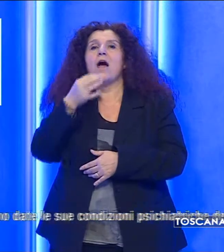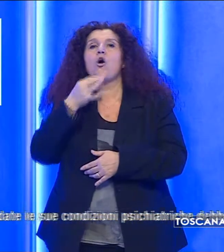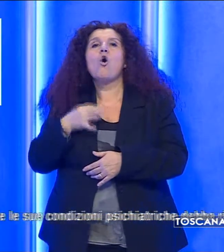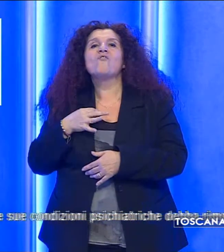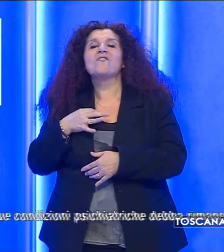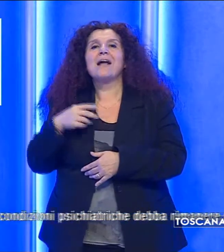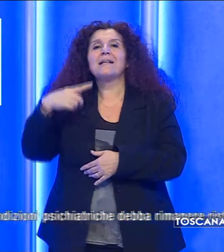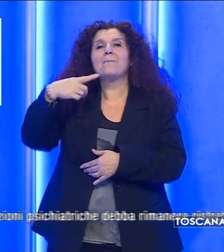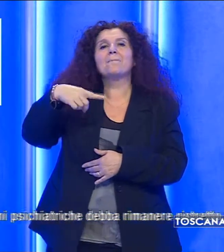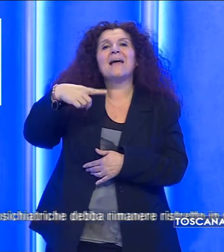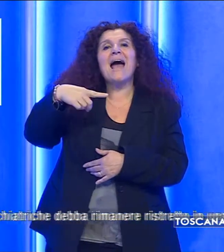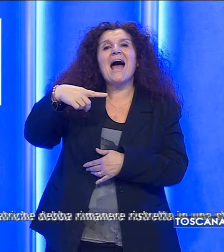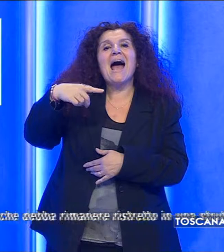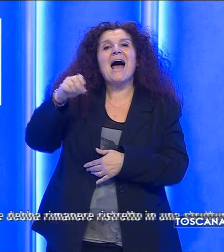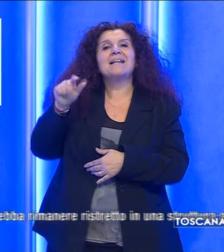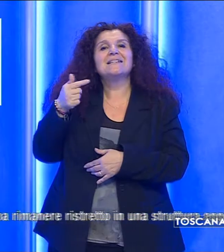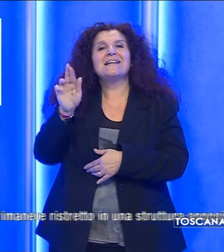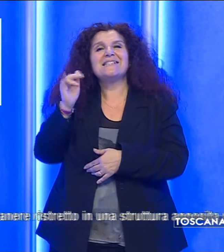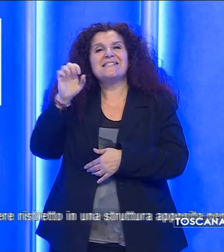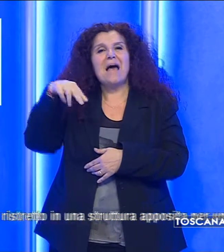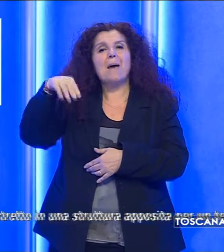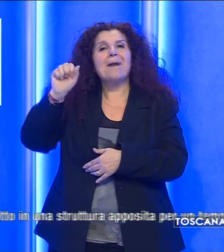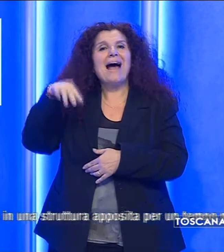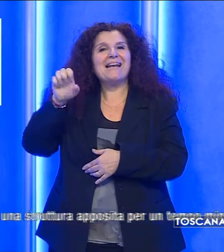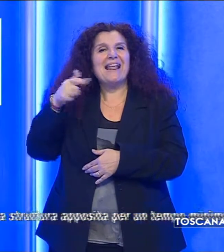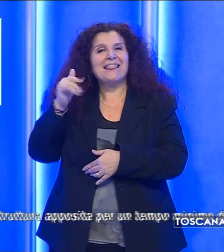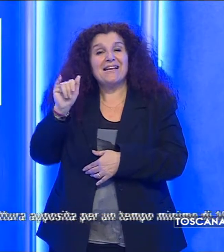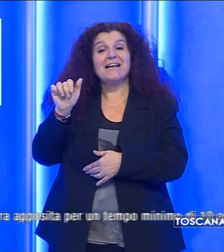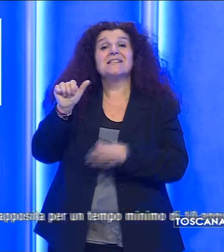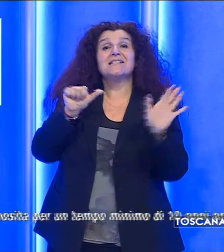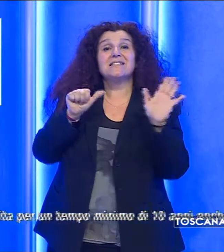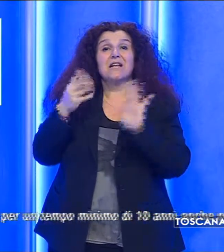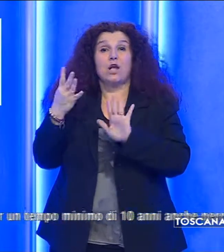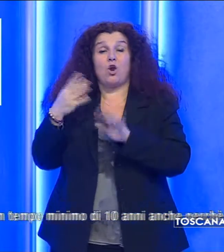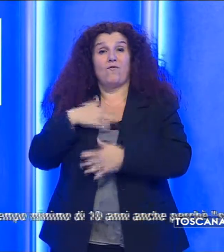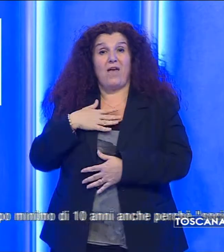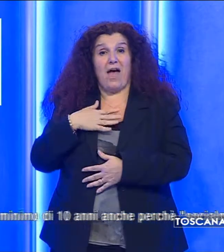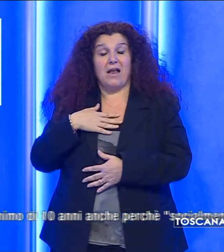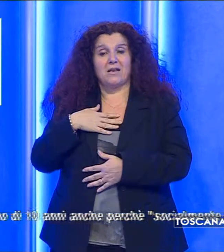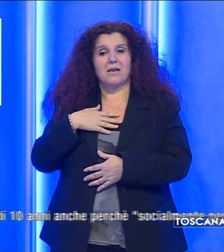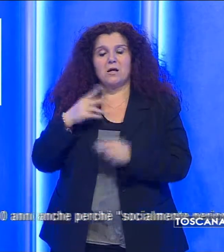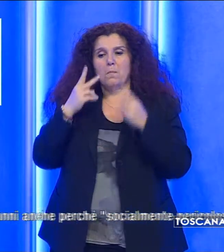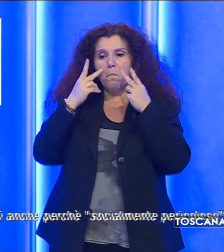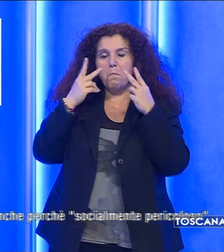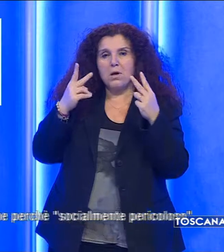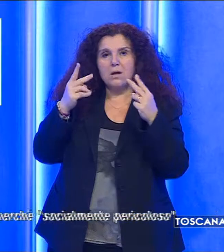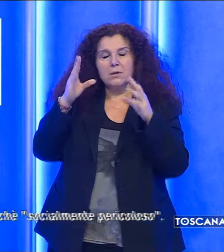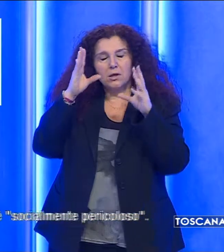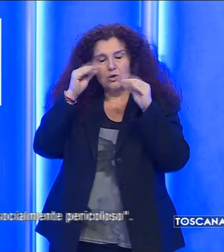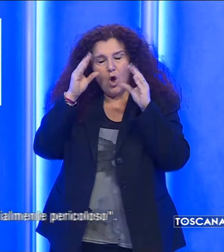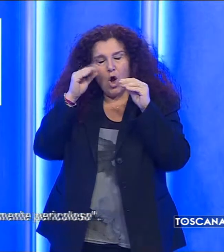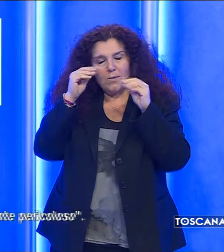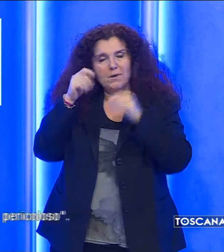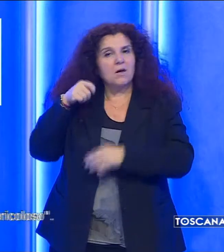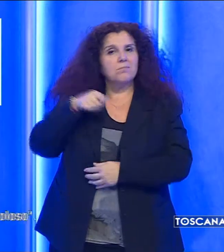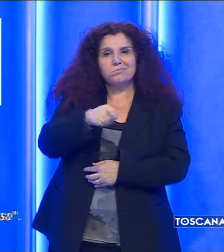Patrizia Manetti, 69 anni, sorprendendoli nel sonno nella loro